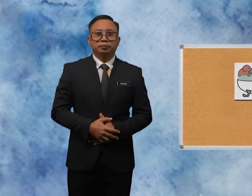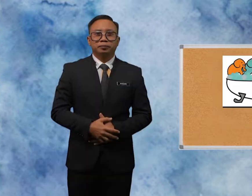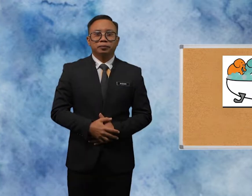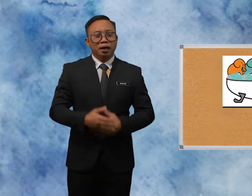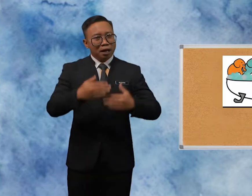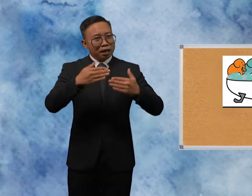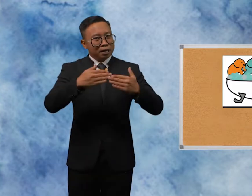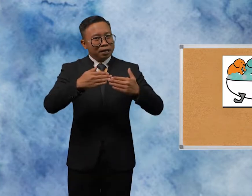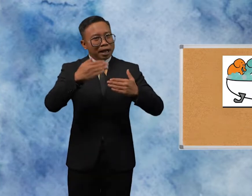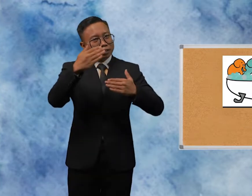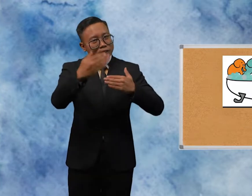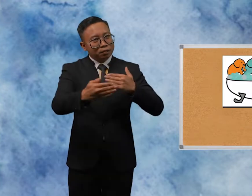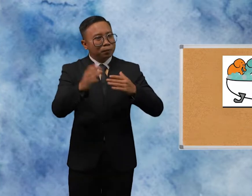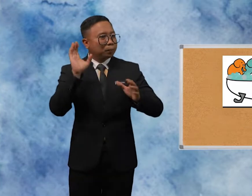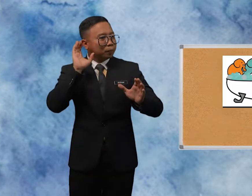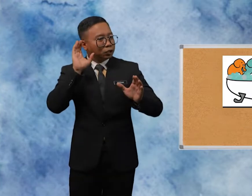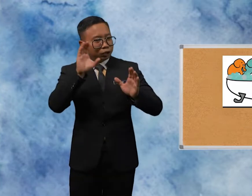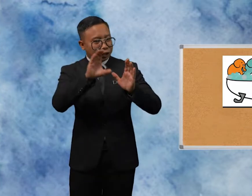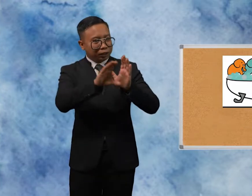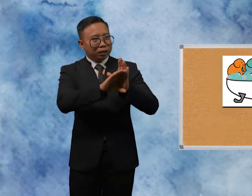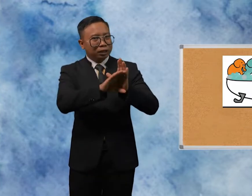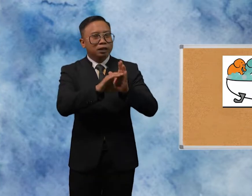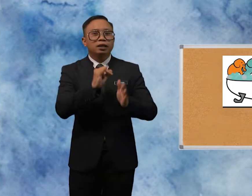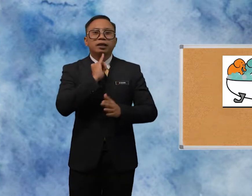Next Next Picture Is